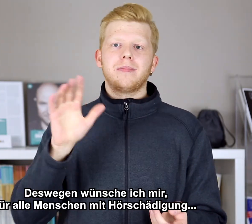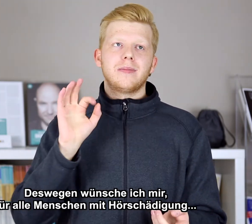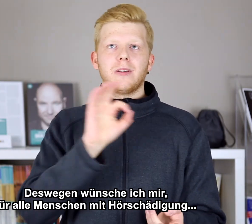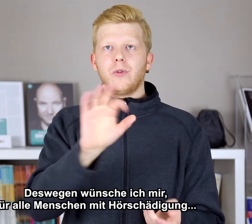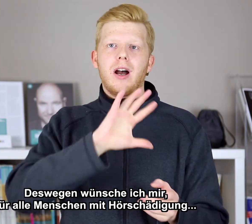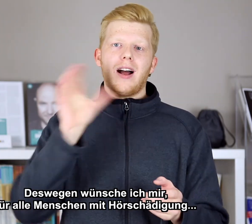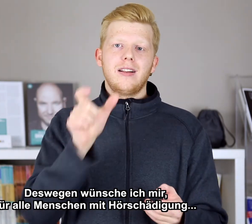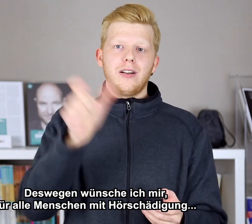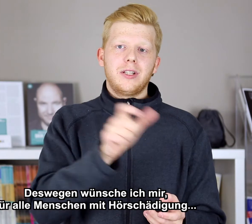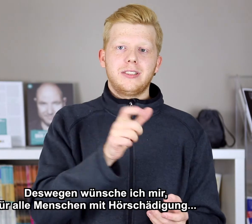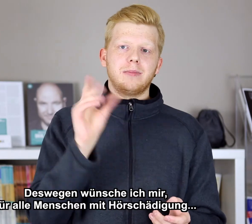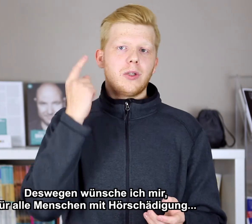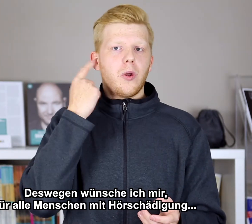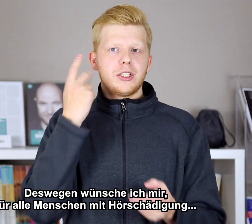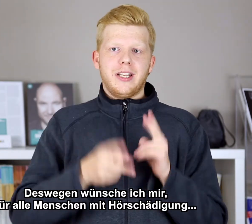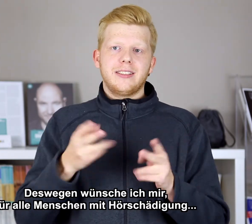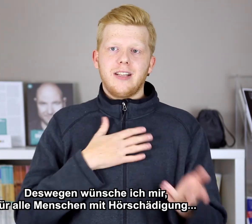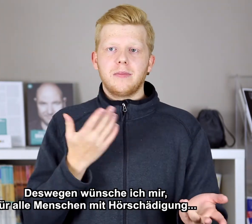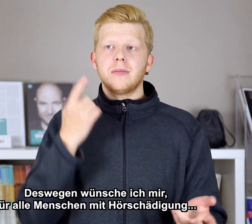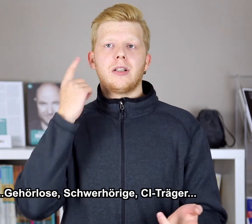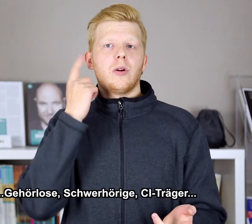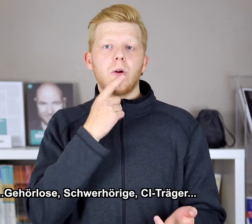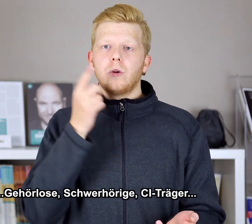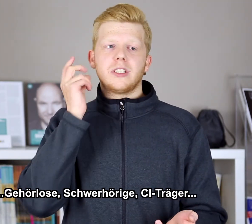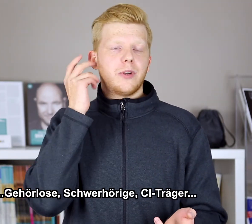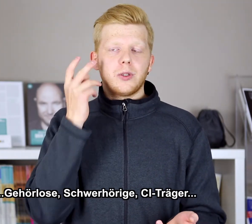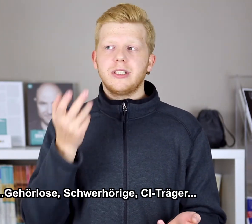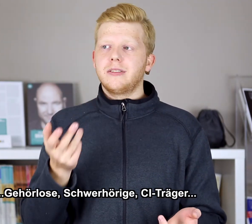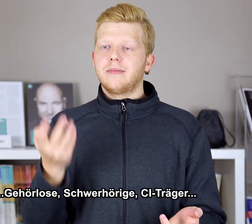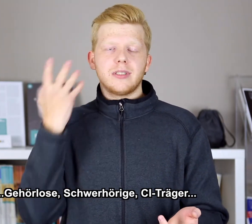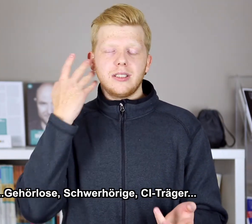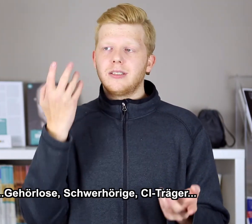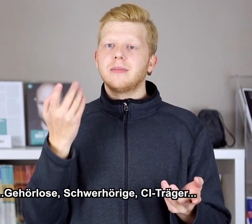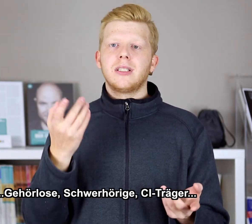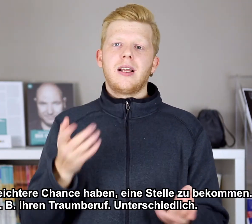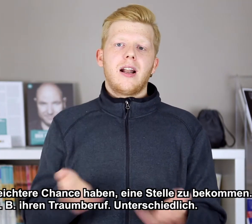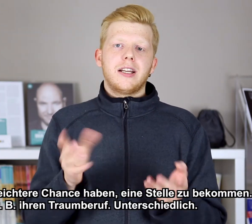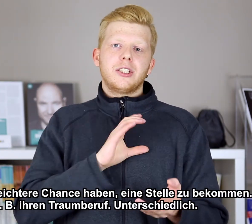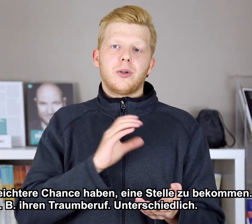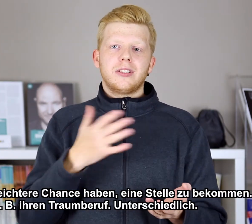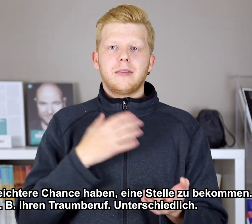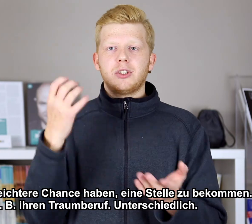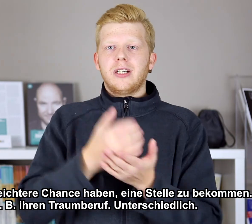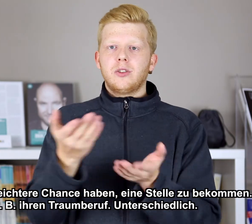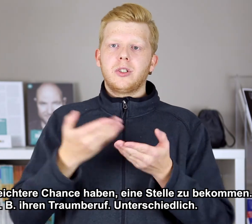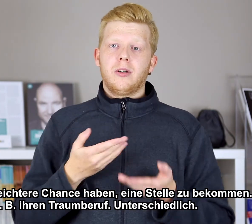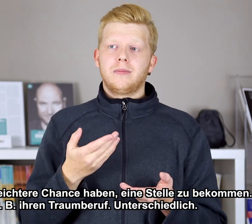alle Leute, die mit Höhe geschätzt haben, Wollos, Schwöreräge, CI, leichte Chancen haben, schnell zu bekommen.